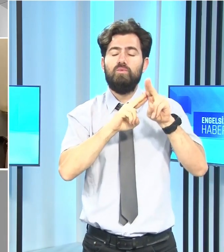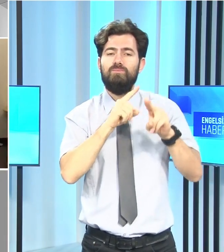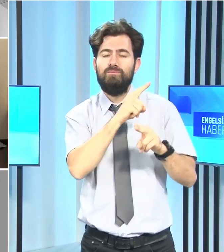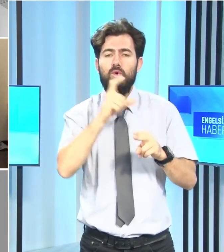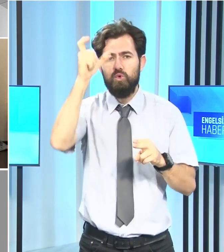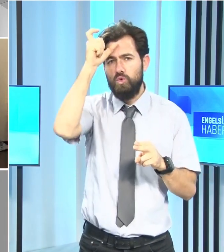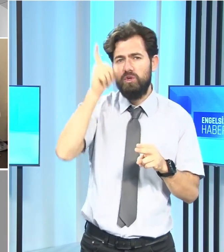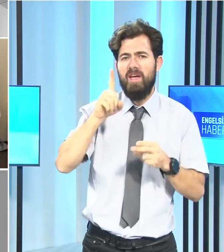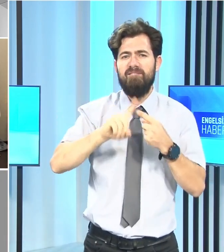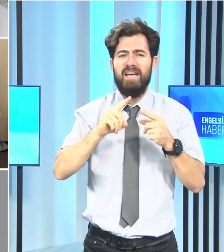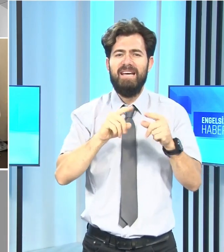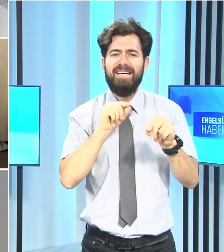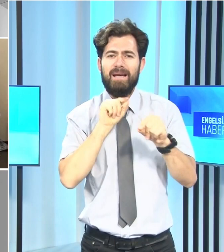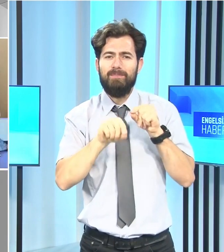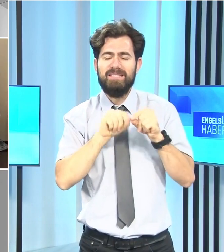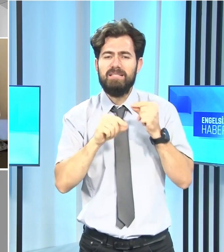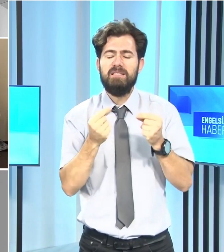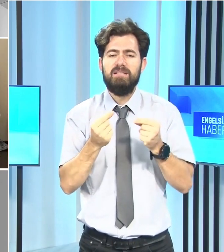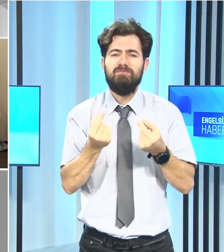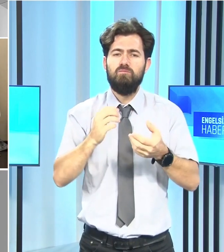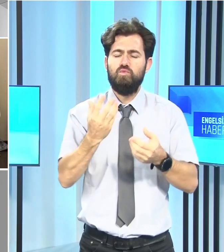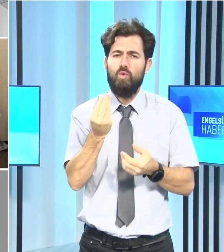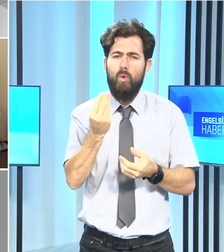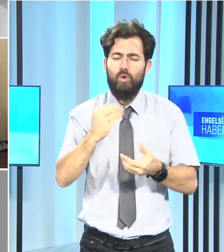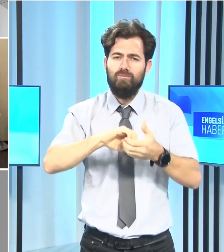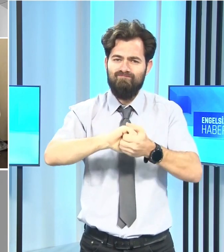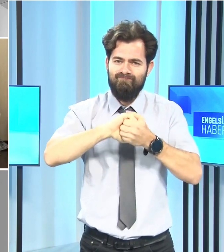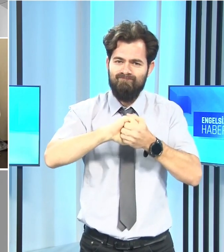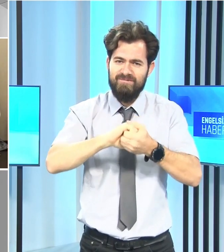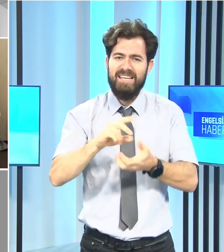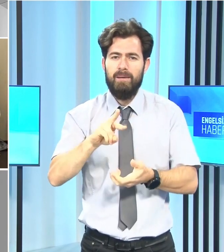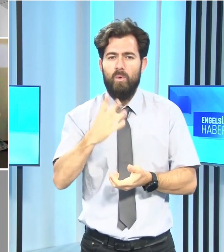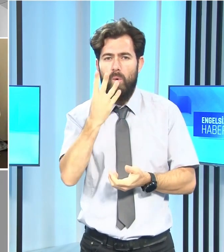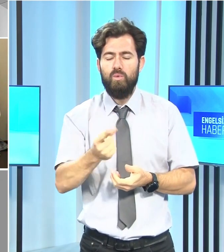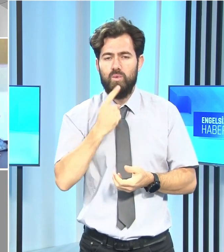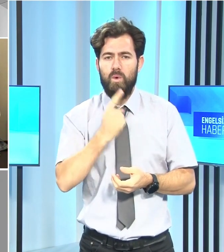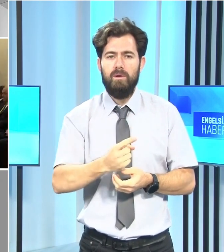Türkiye ve Kıbrıs'ın et ve tırnak gibi olduğuna işaret etti.